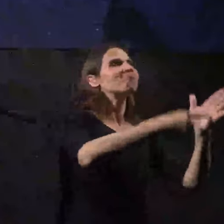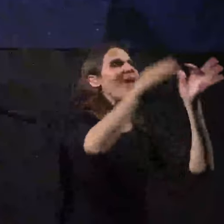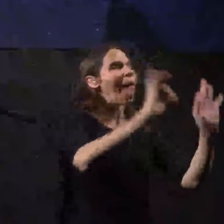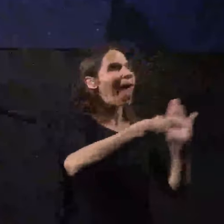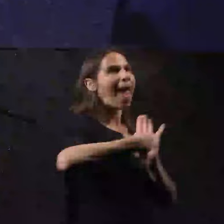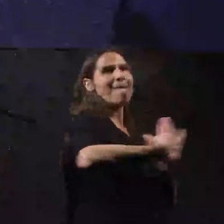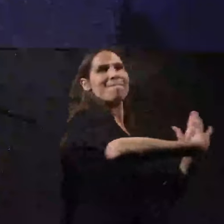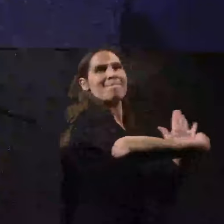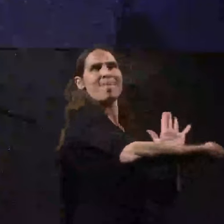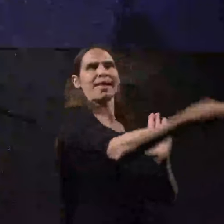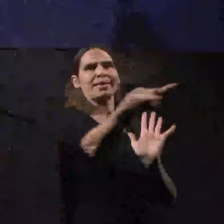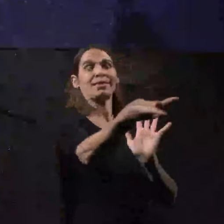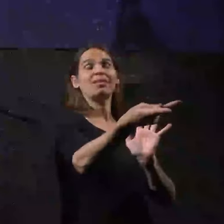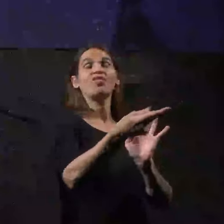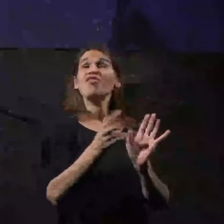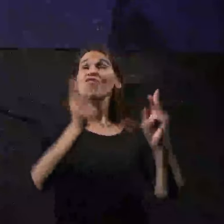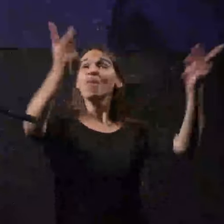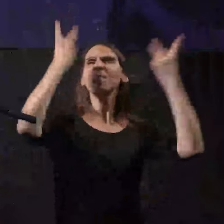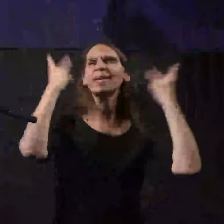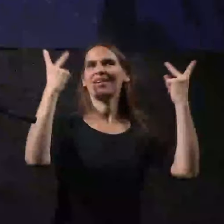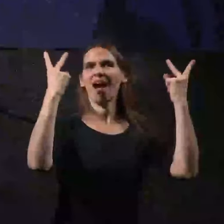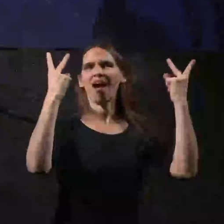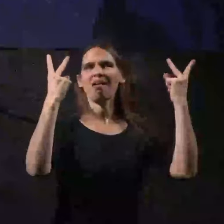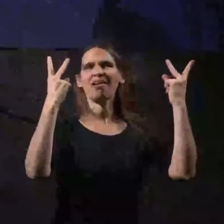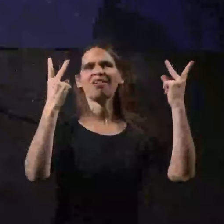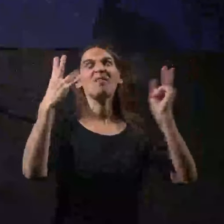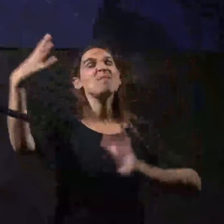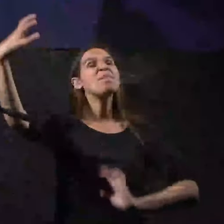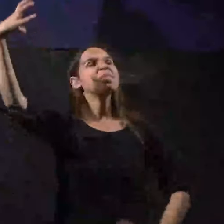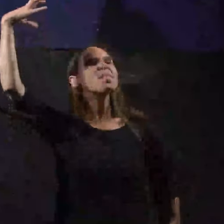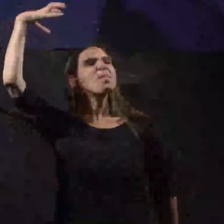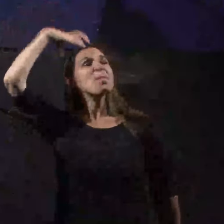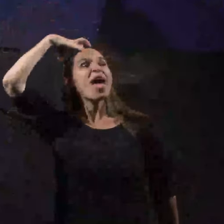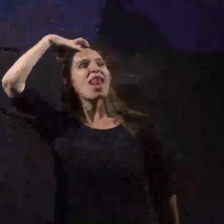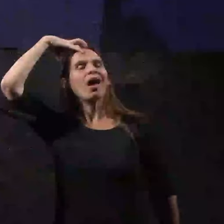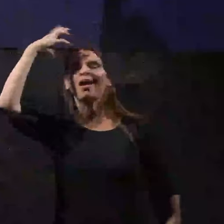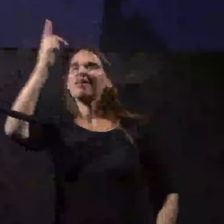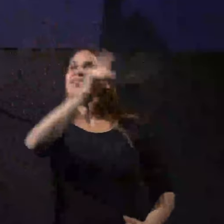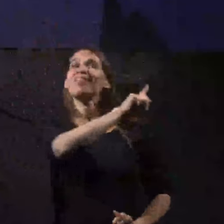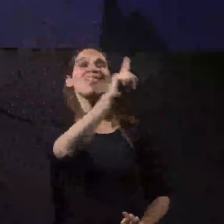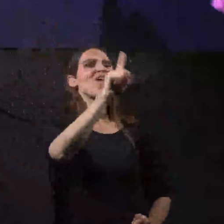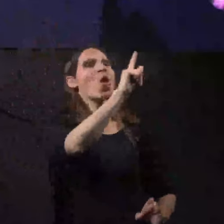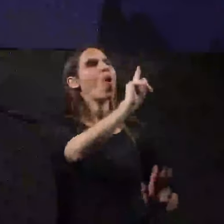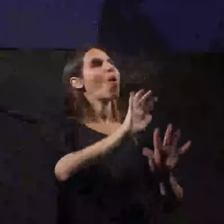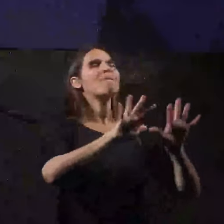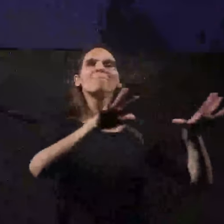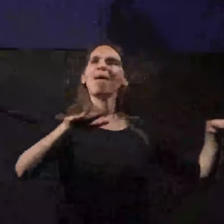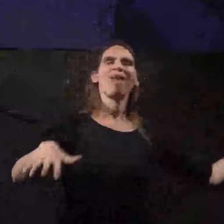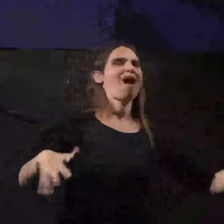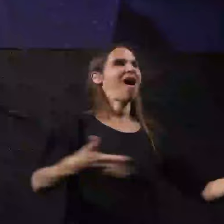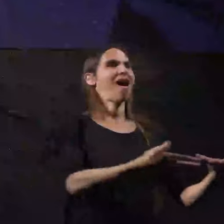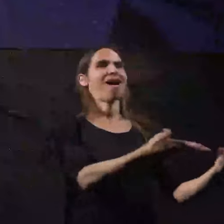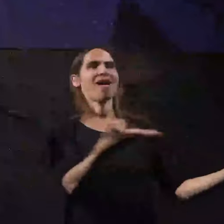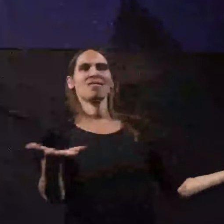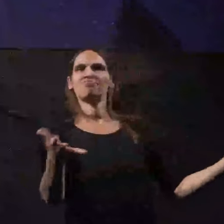ובעיקר מלך במקום ממלכה